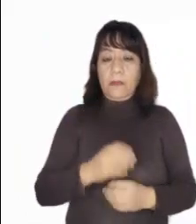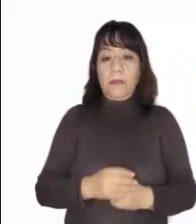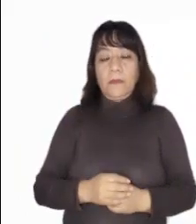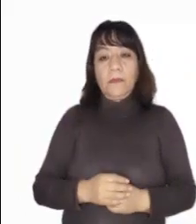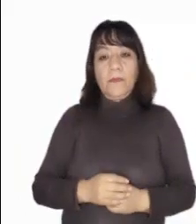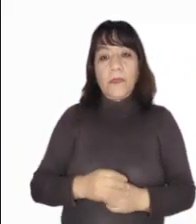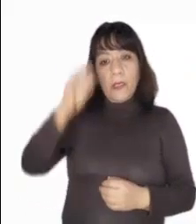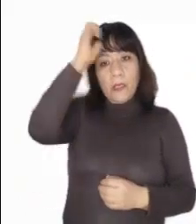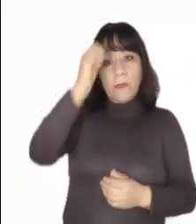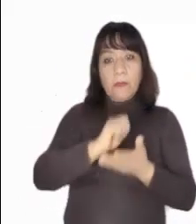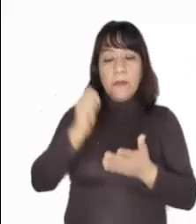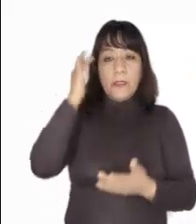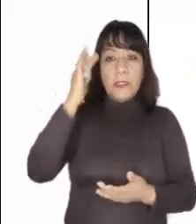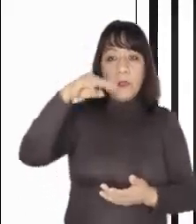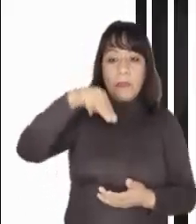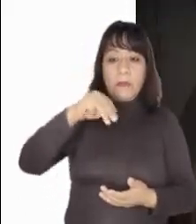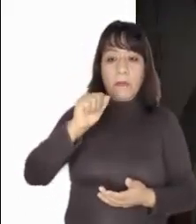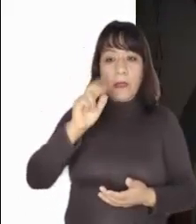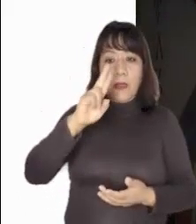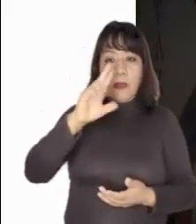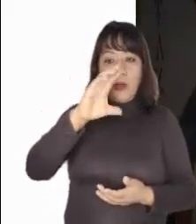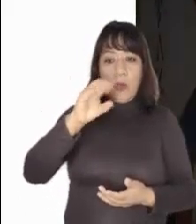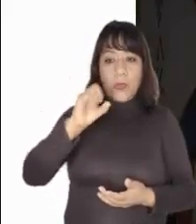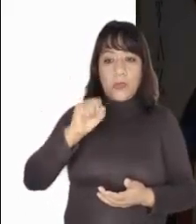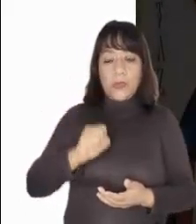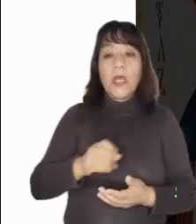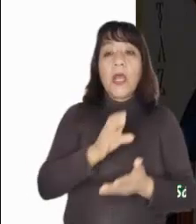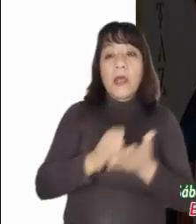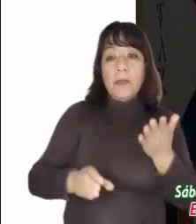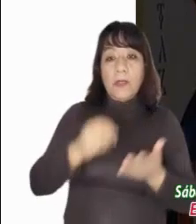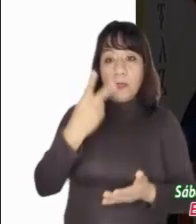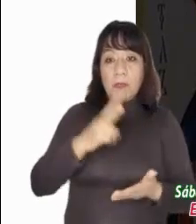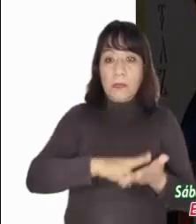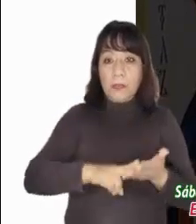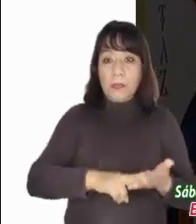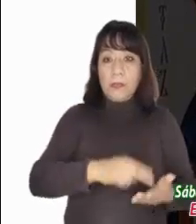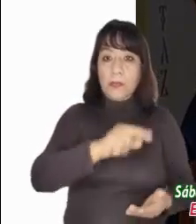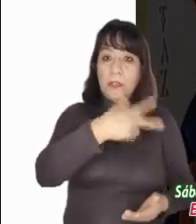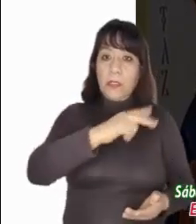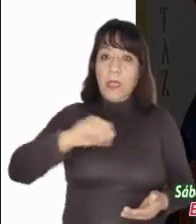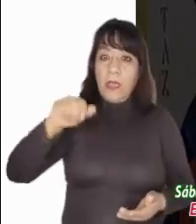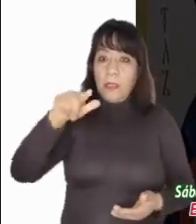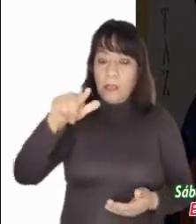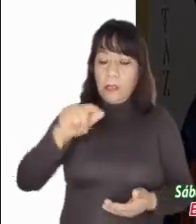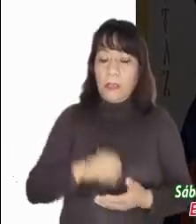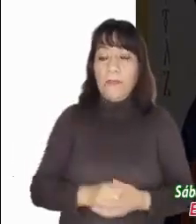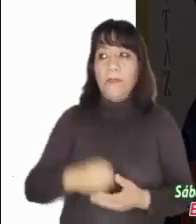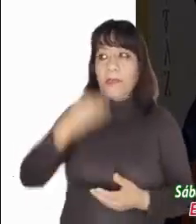Enero, Evangelio de San Marcos, capítulo 2, versículos del 13 al 17.